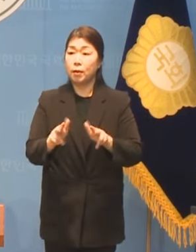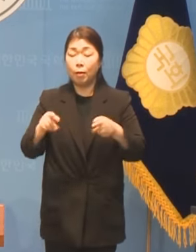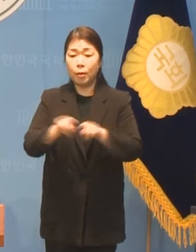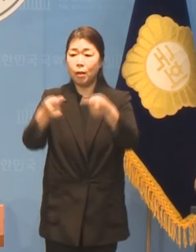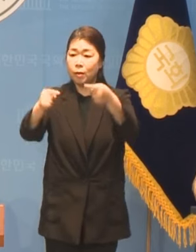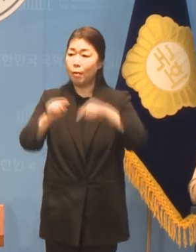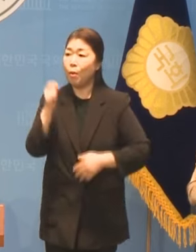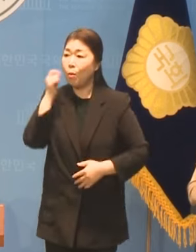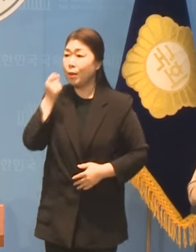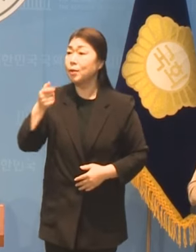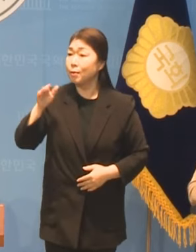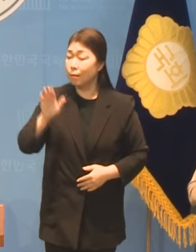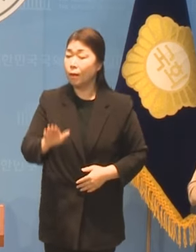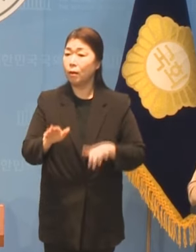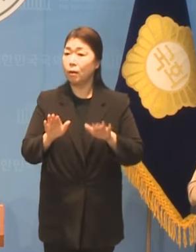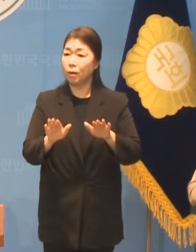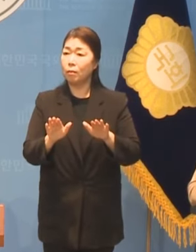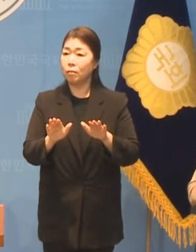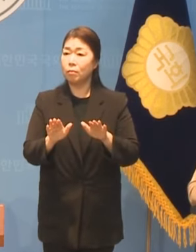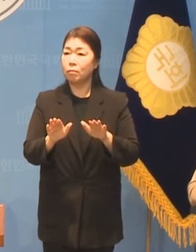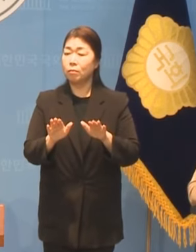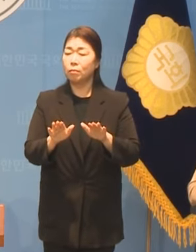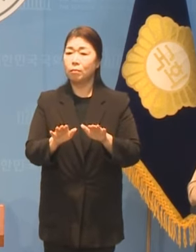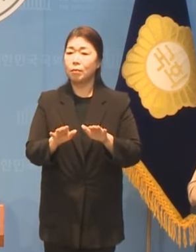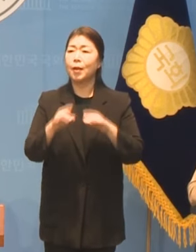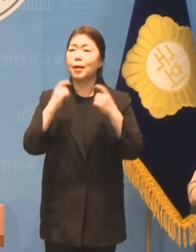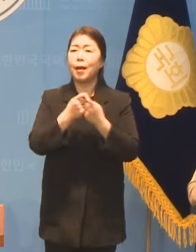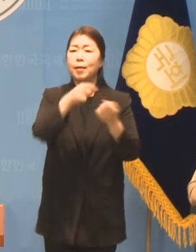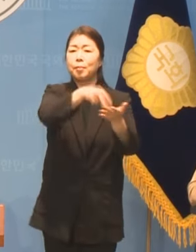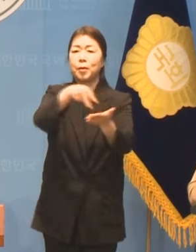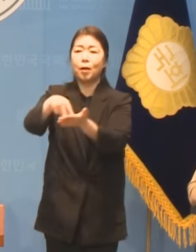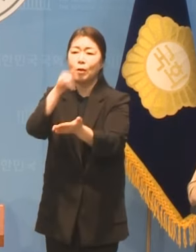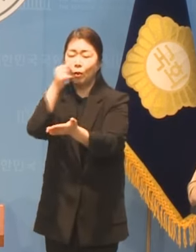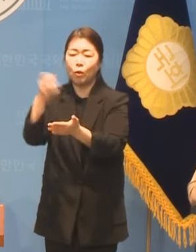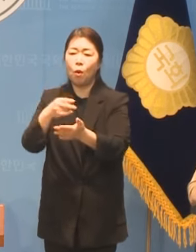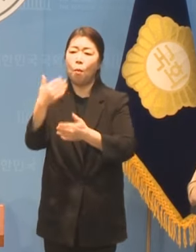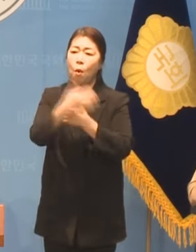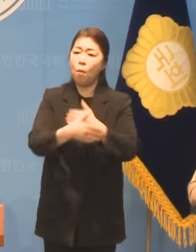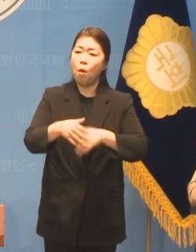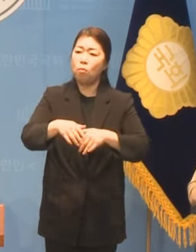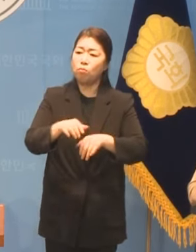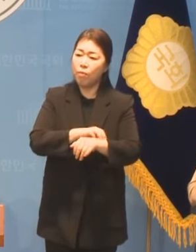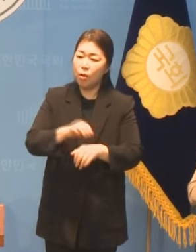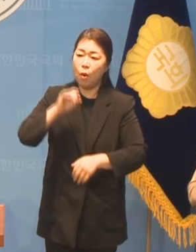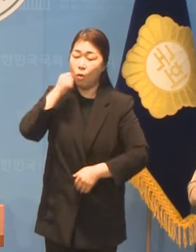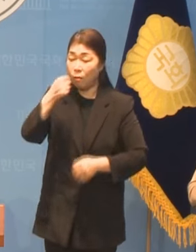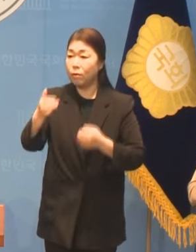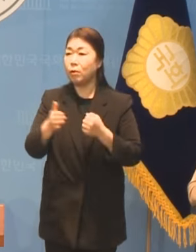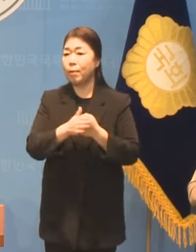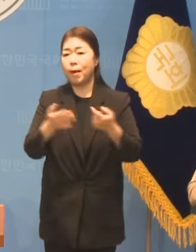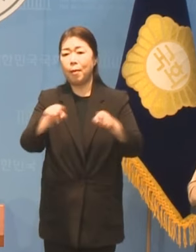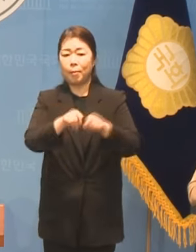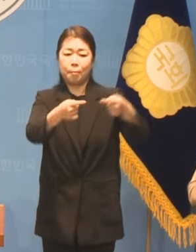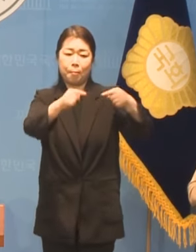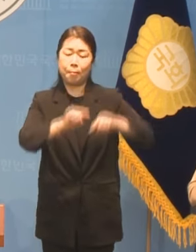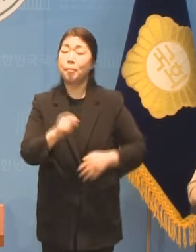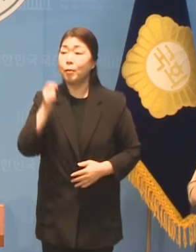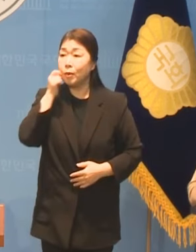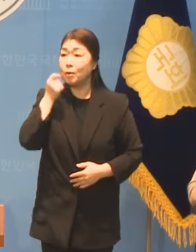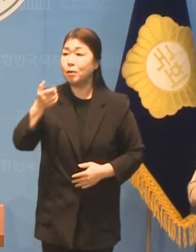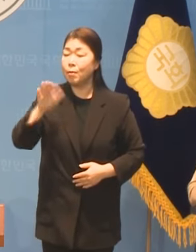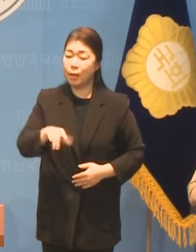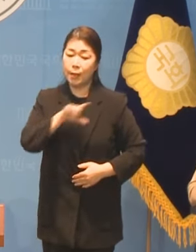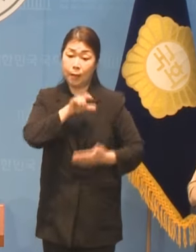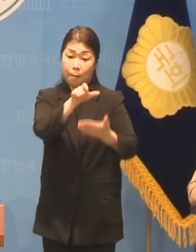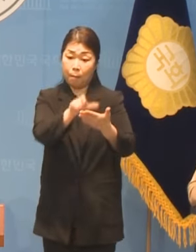함께하지 못하셨지만 네 각자의 사정과 그 다음에 장애로 인한 몸의 어려움 때문에 함께하지 못했지만 함께